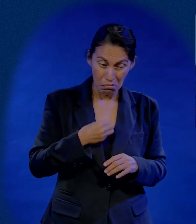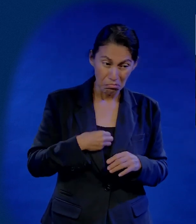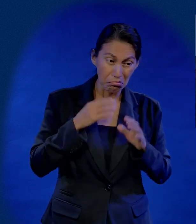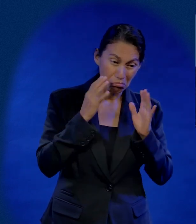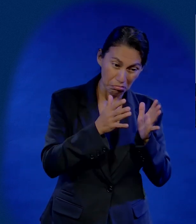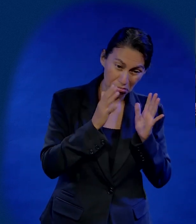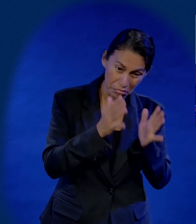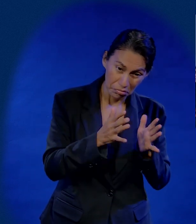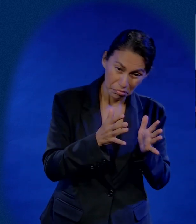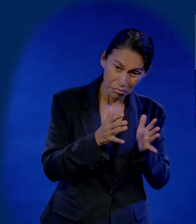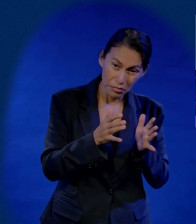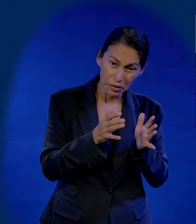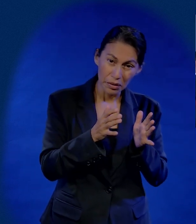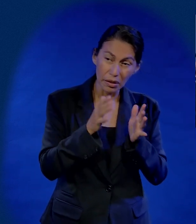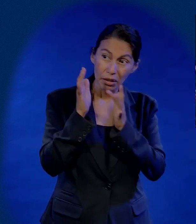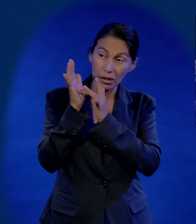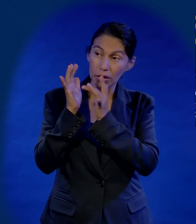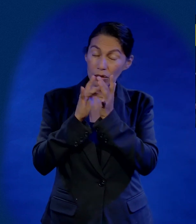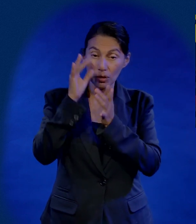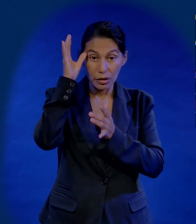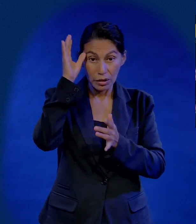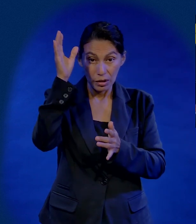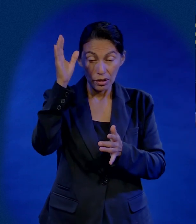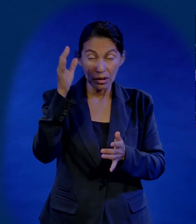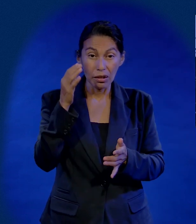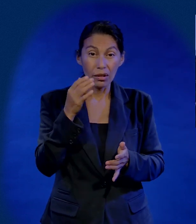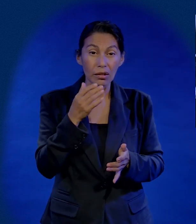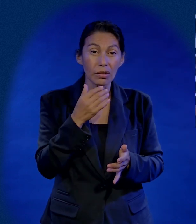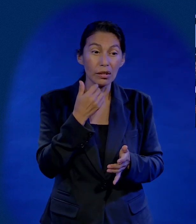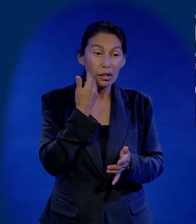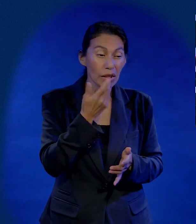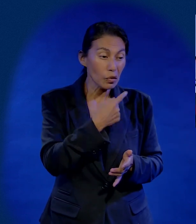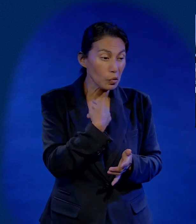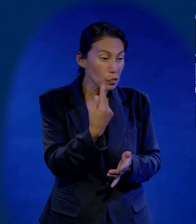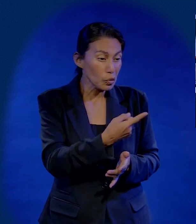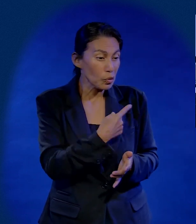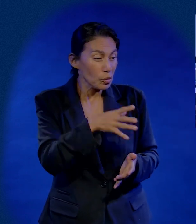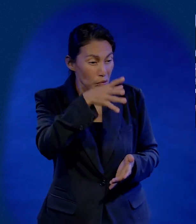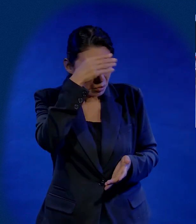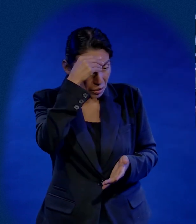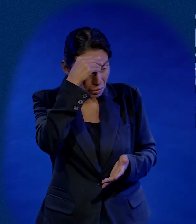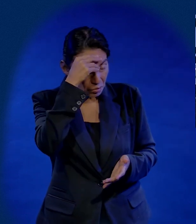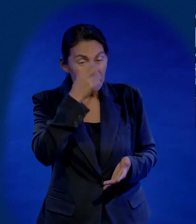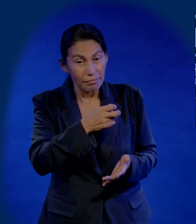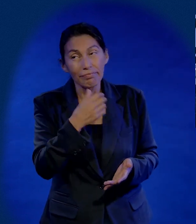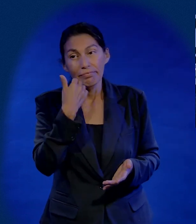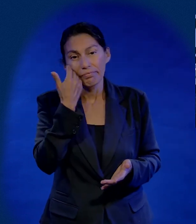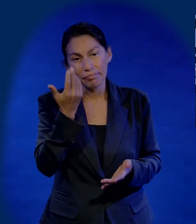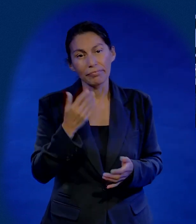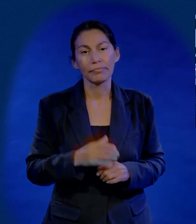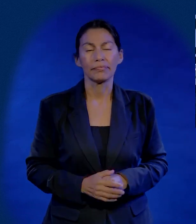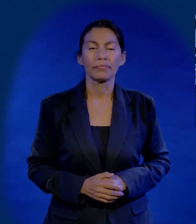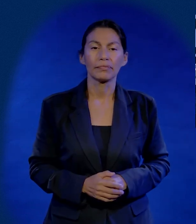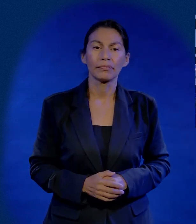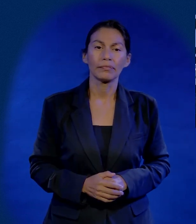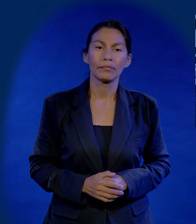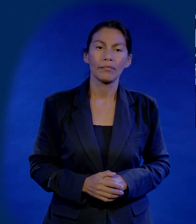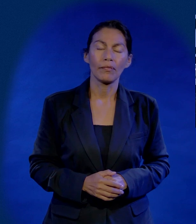manera de aprender lo que el Señor quiere que tengamos en cuenta, es teniendo un espíritu alegre. Así que hago esta pausa.